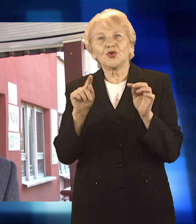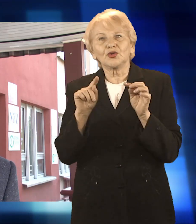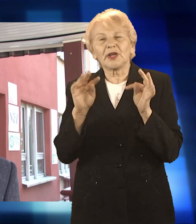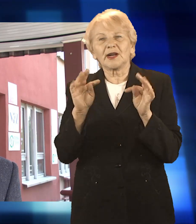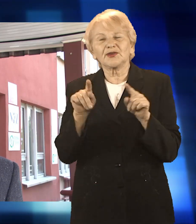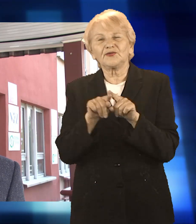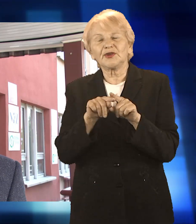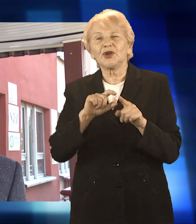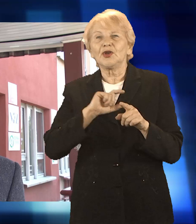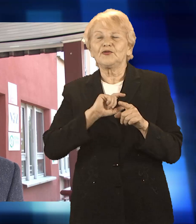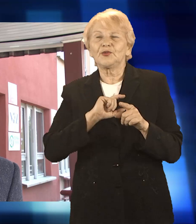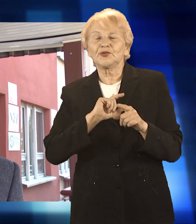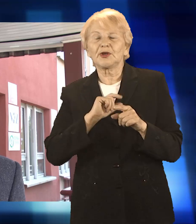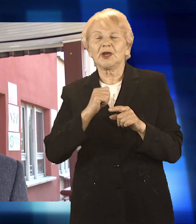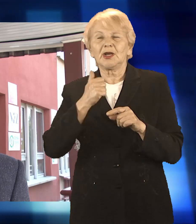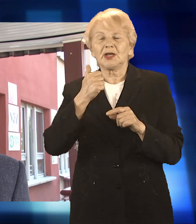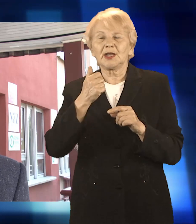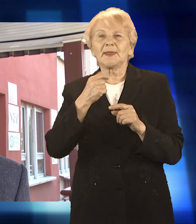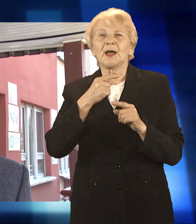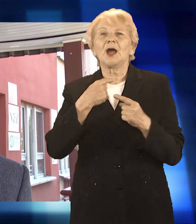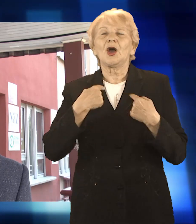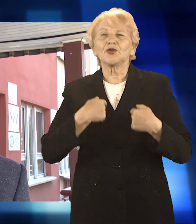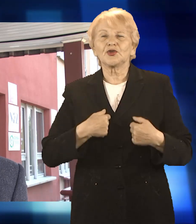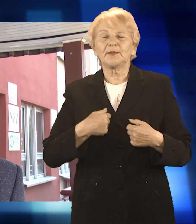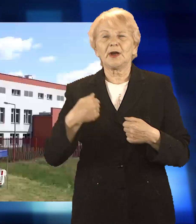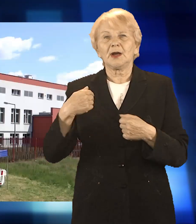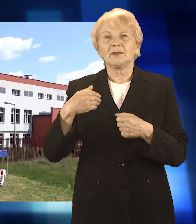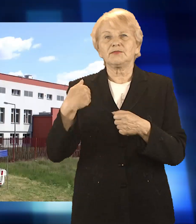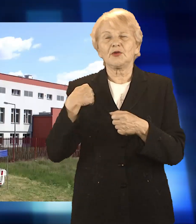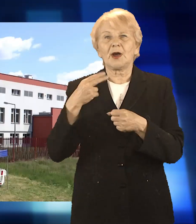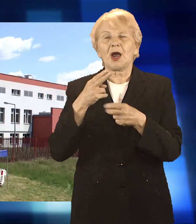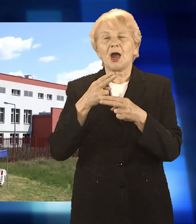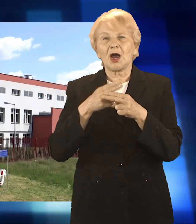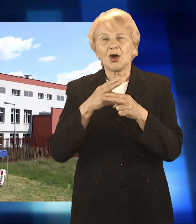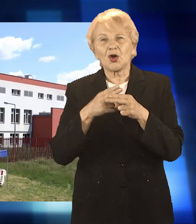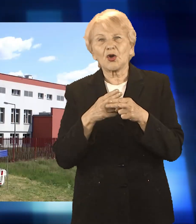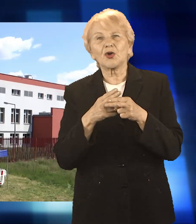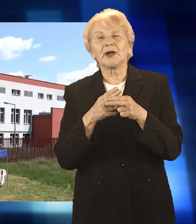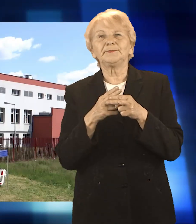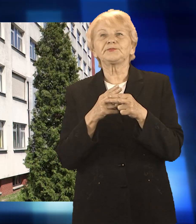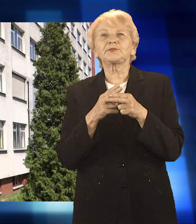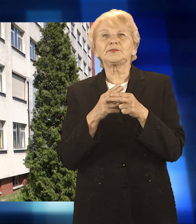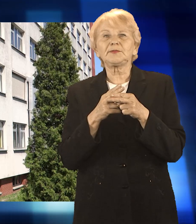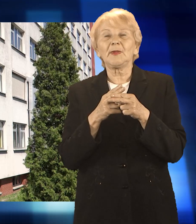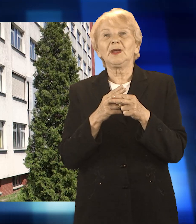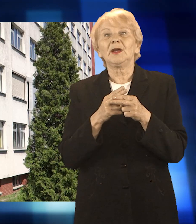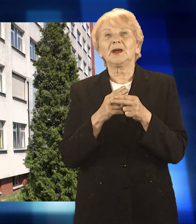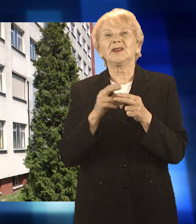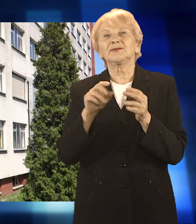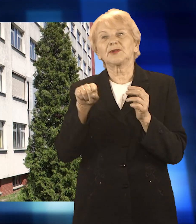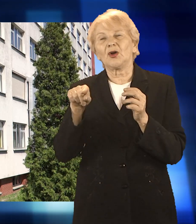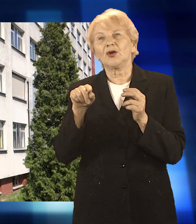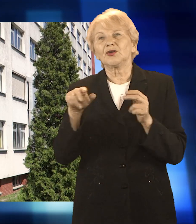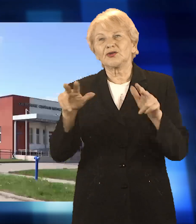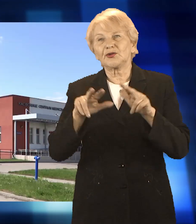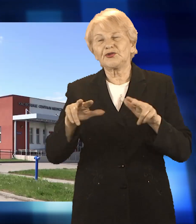i wyczerpująca nie tyle fizycznie, jak również i psychicznie. Praca w szpitalu zakaźnym niesie też za sobą ryzyko zakażenia